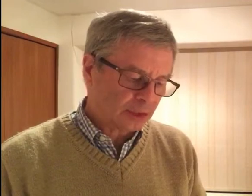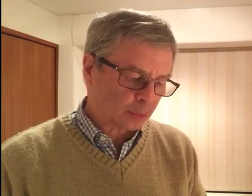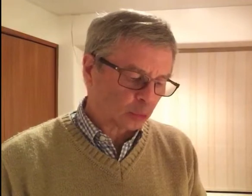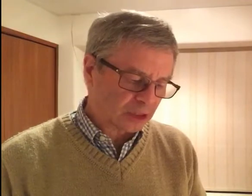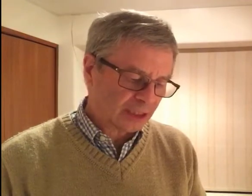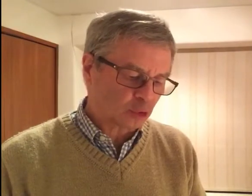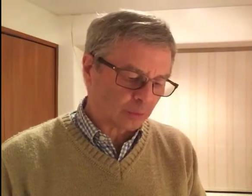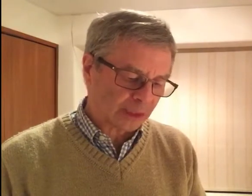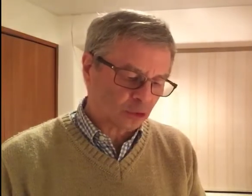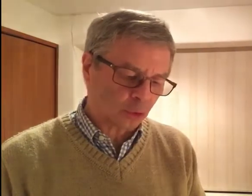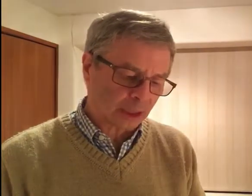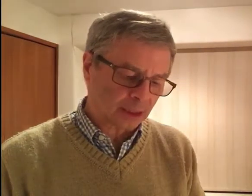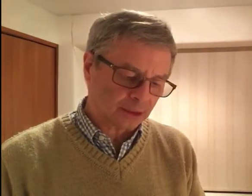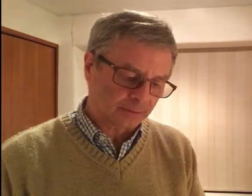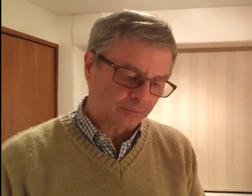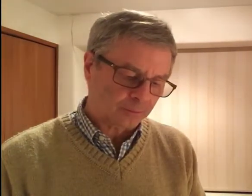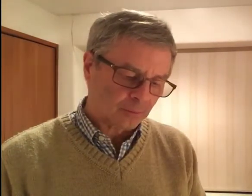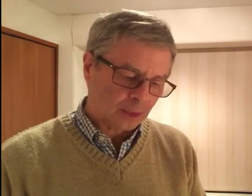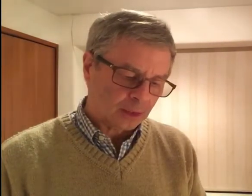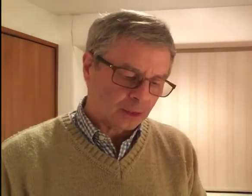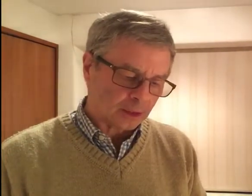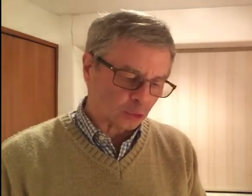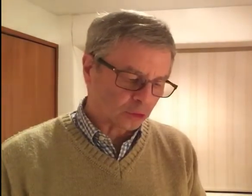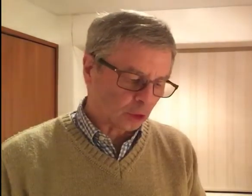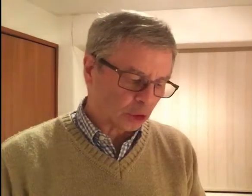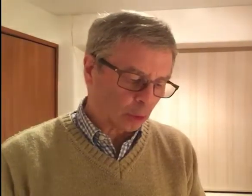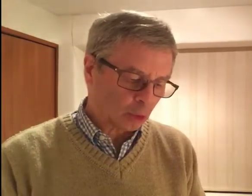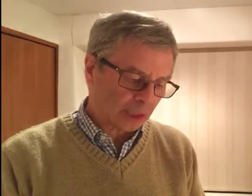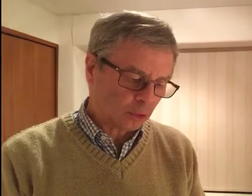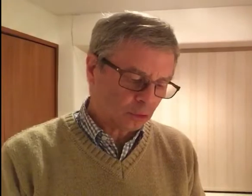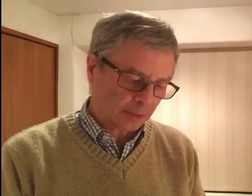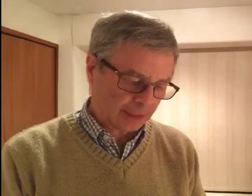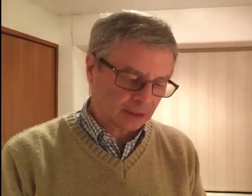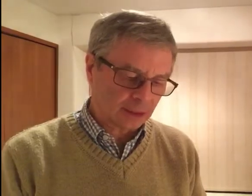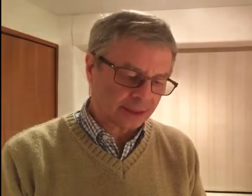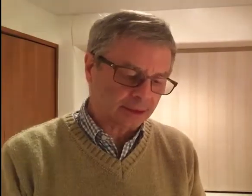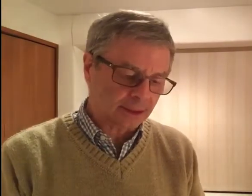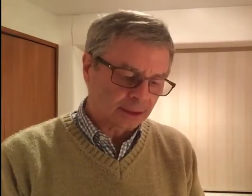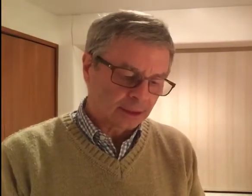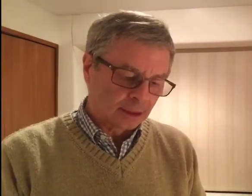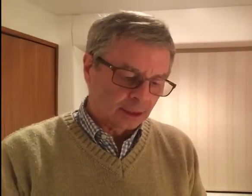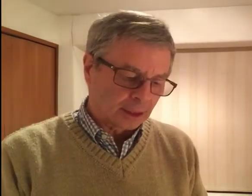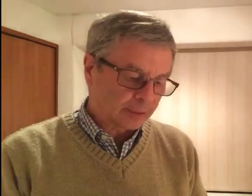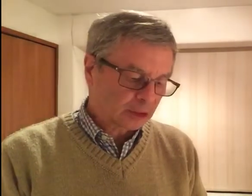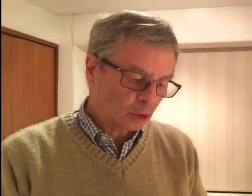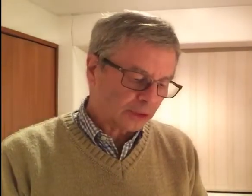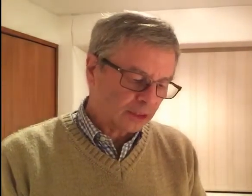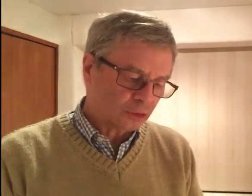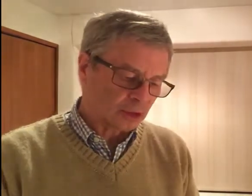pusiera su mano sobre él. Jesús se lo llevó a un lado, aparte de la gente, le metió los dedos en los